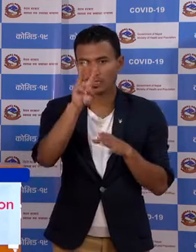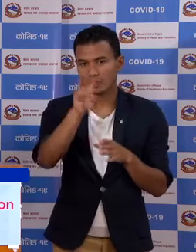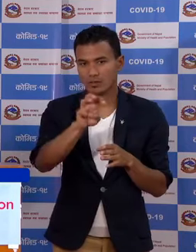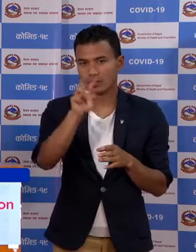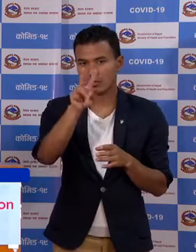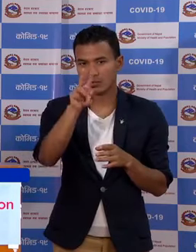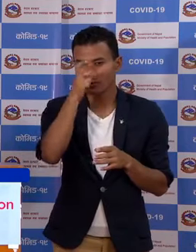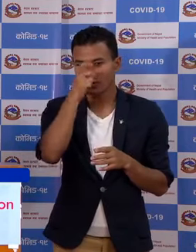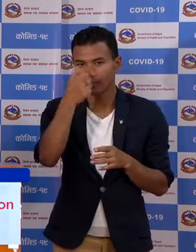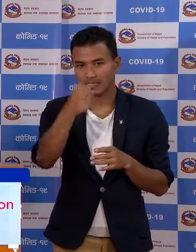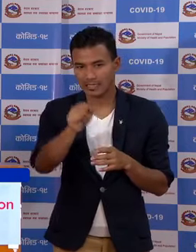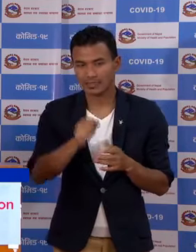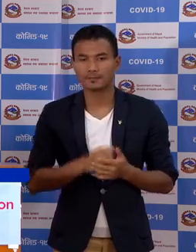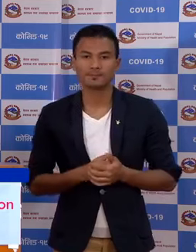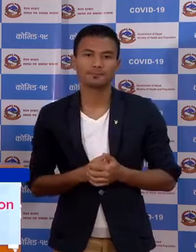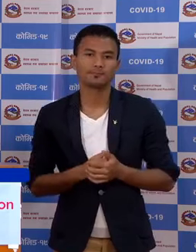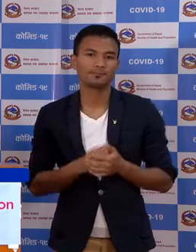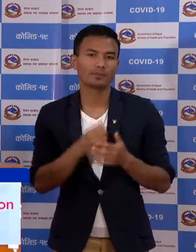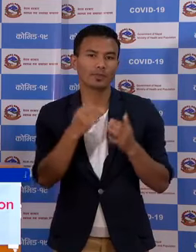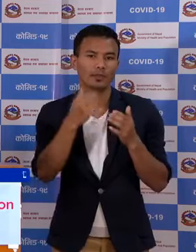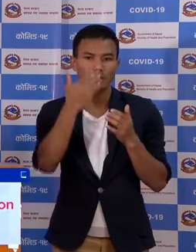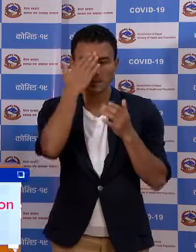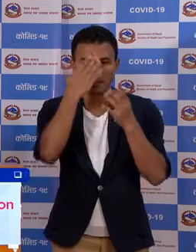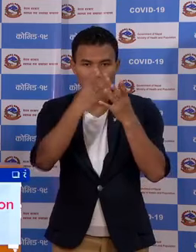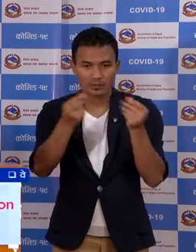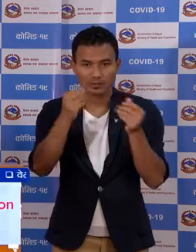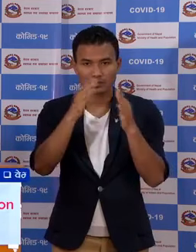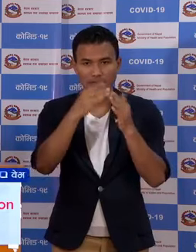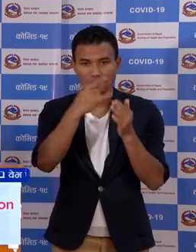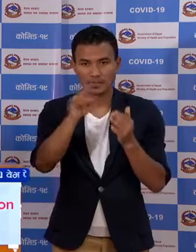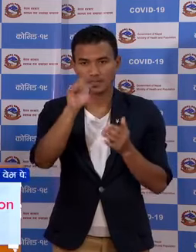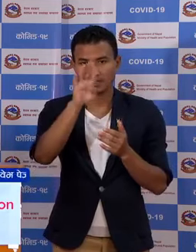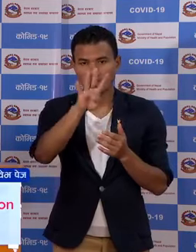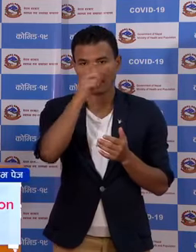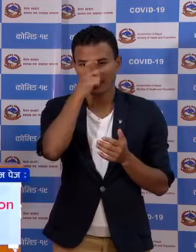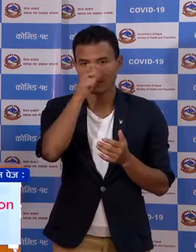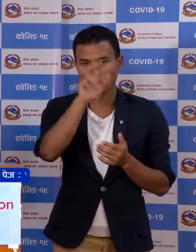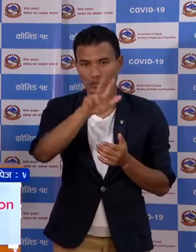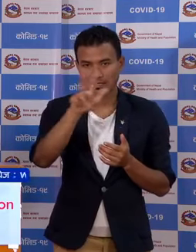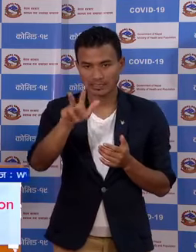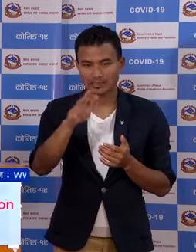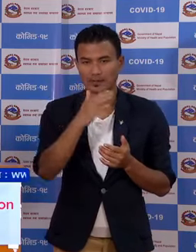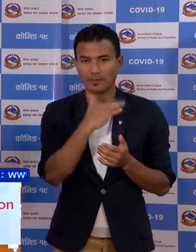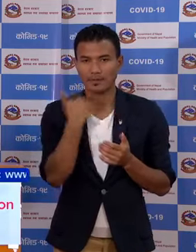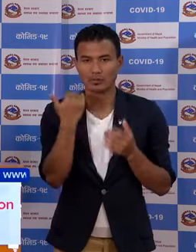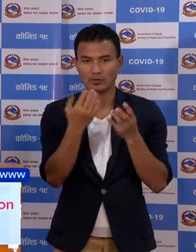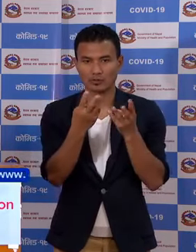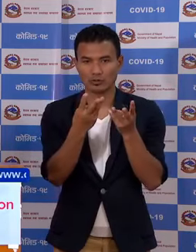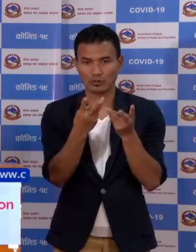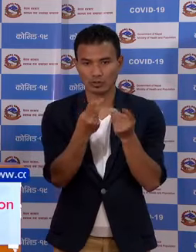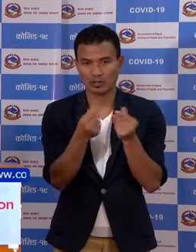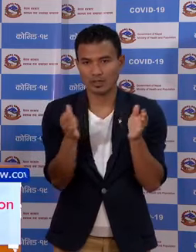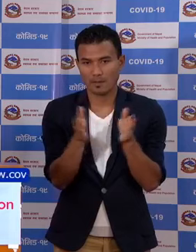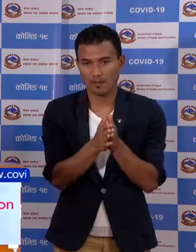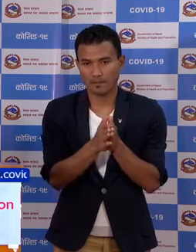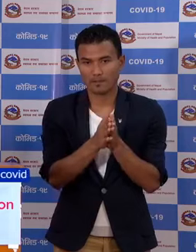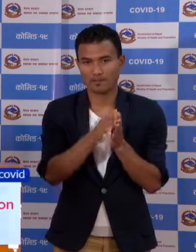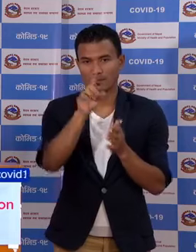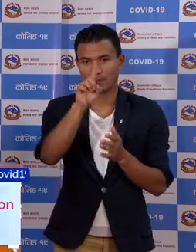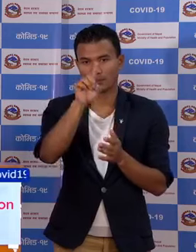दुई से साथी डिस्चार्ज को संख्या चार से अठासी मृत्व संख्या टोटल